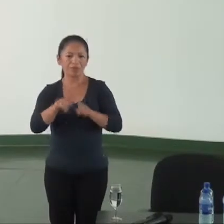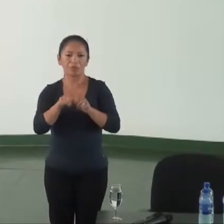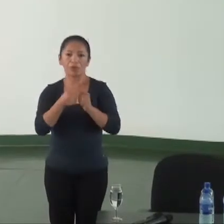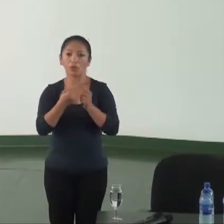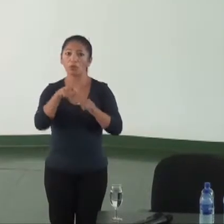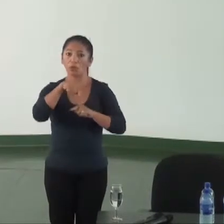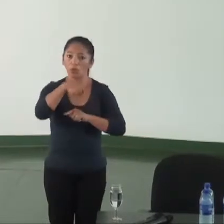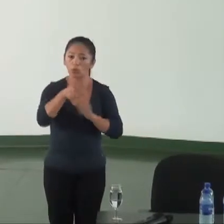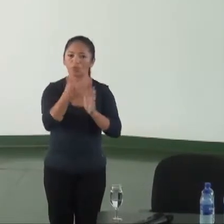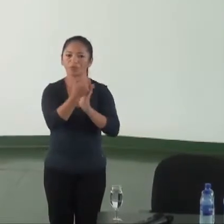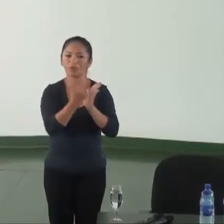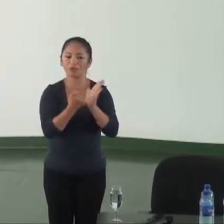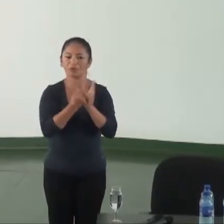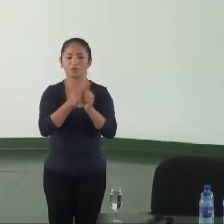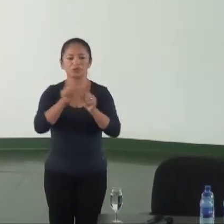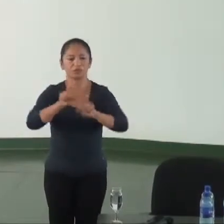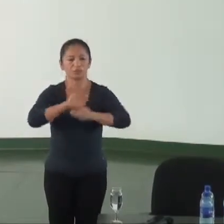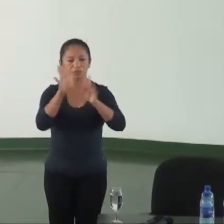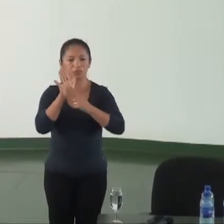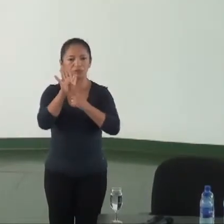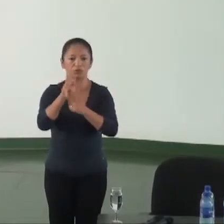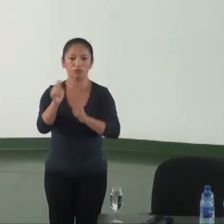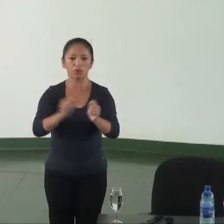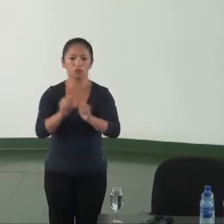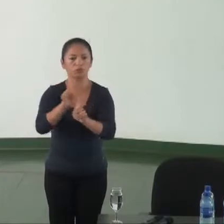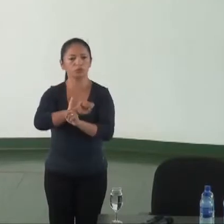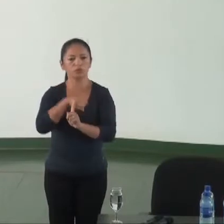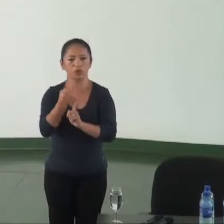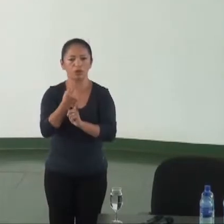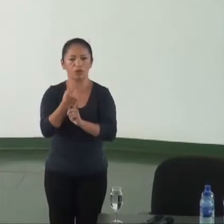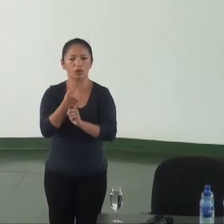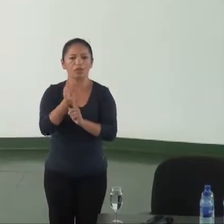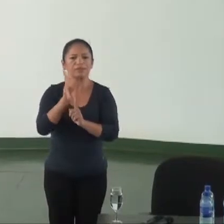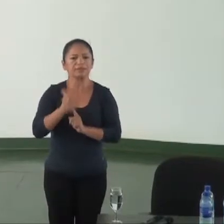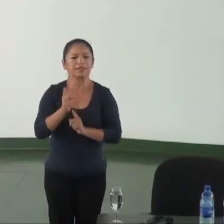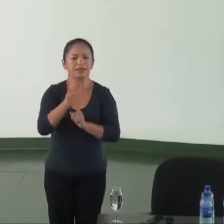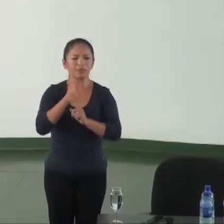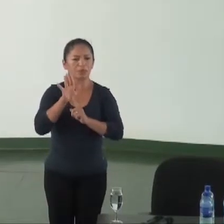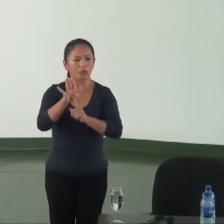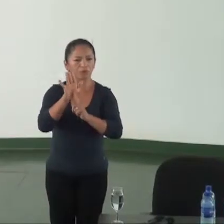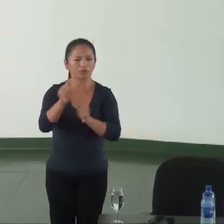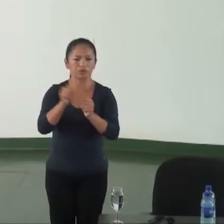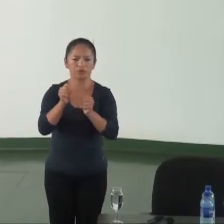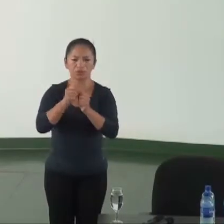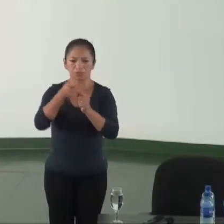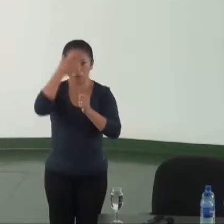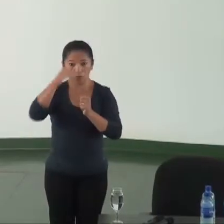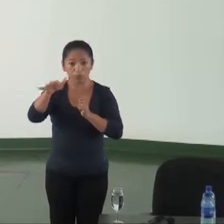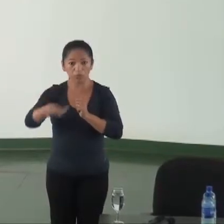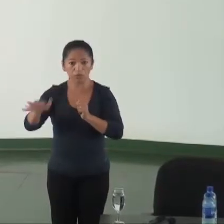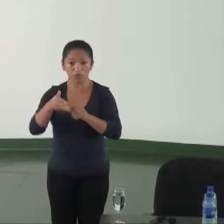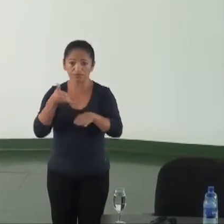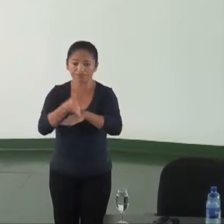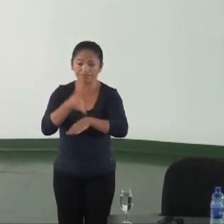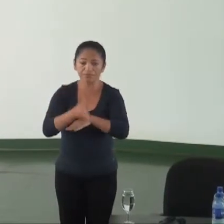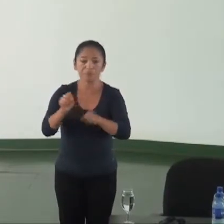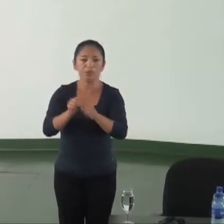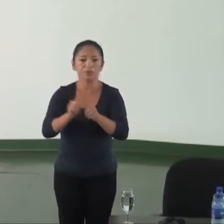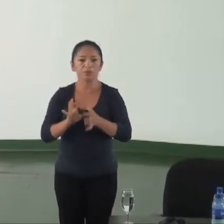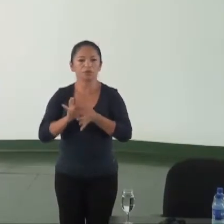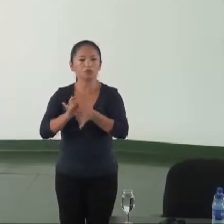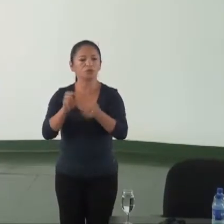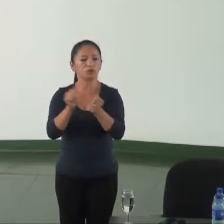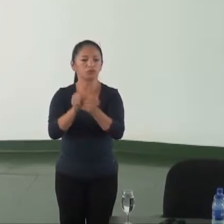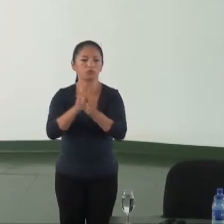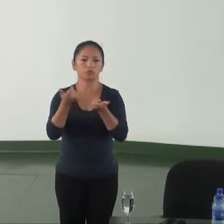voltado à sociedade civil sobre transparência e controle social, com base nos princípios da democracia participativa, inclusive mediante parceria